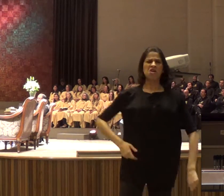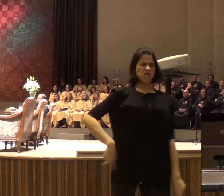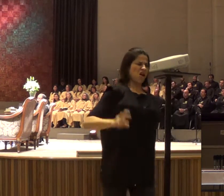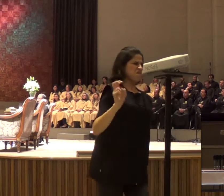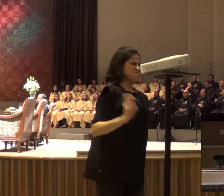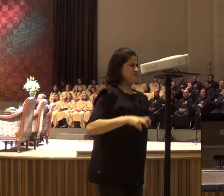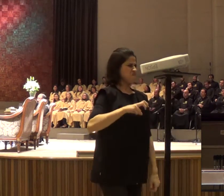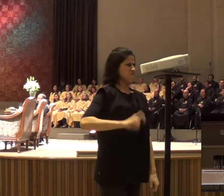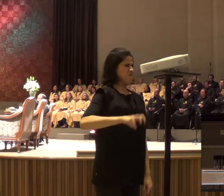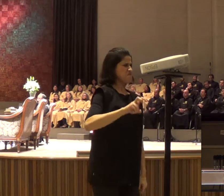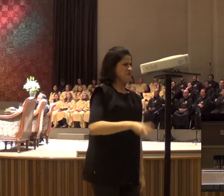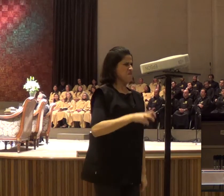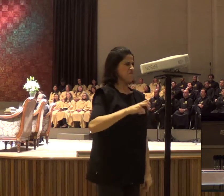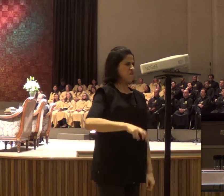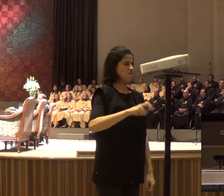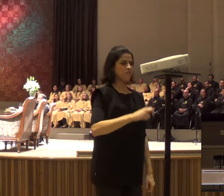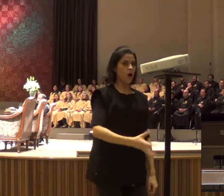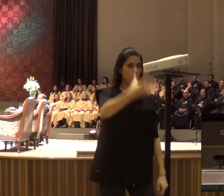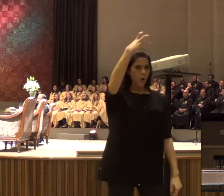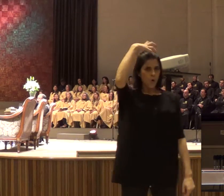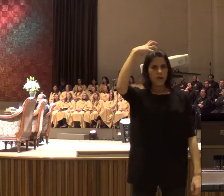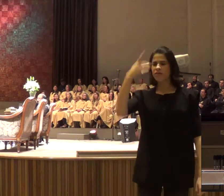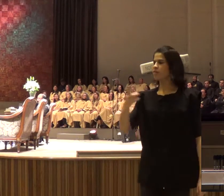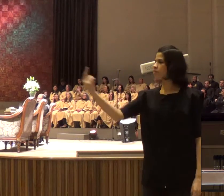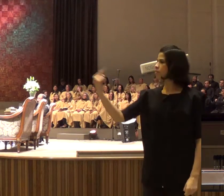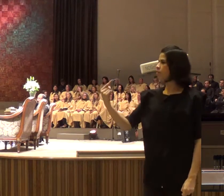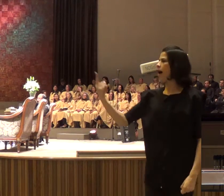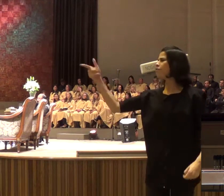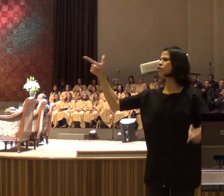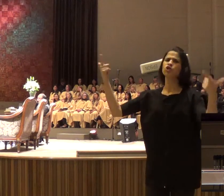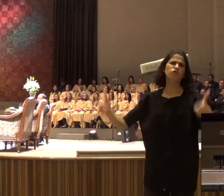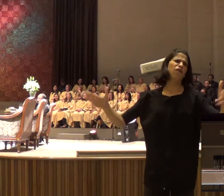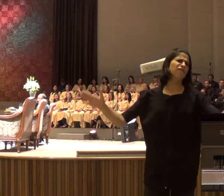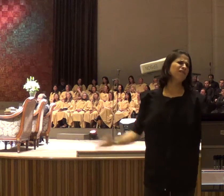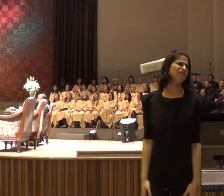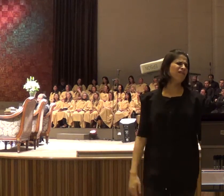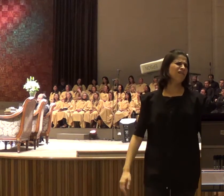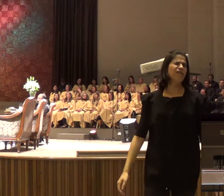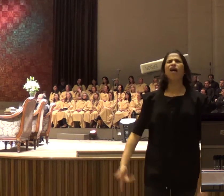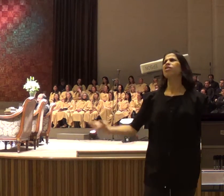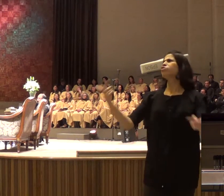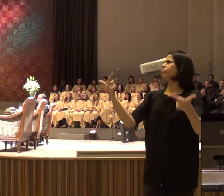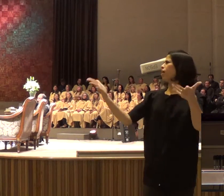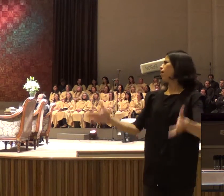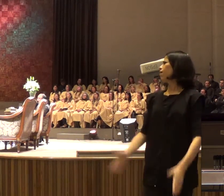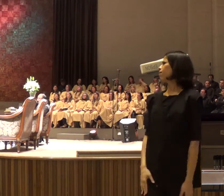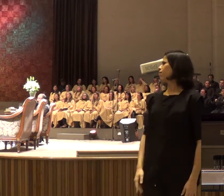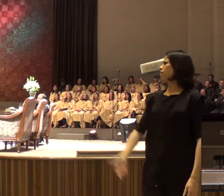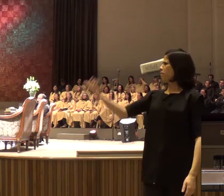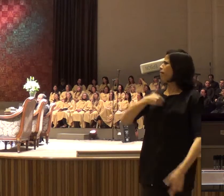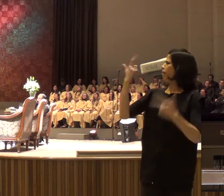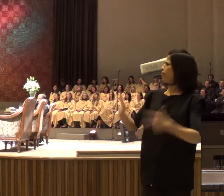perturbador de Israel, e ele diz, eu não sou perturbador de Israel não, perturbador de Israel é você,